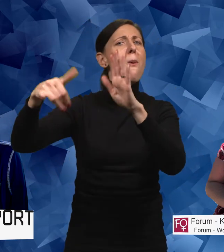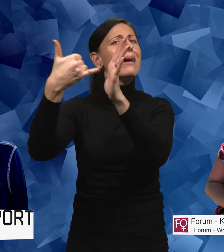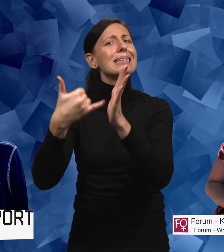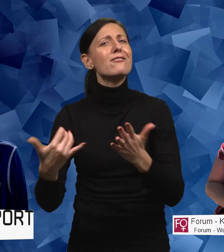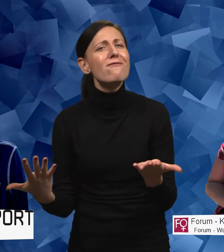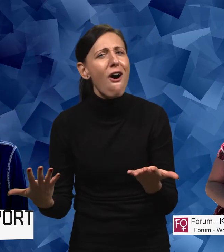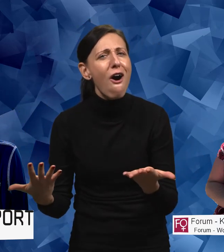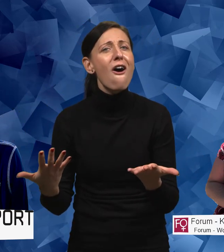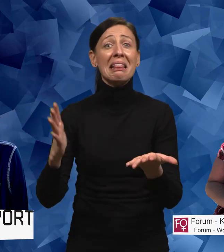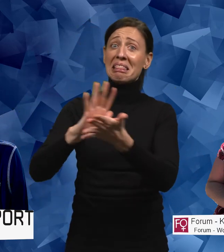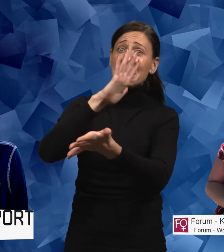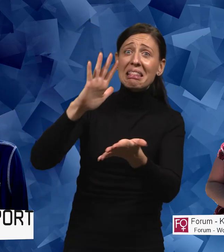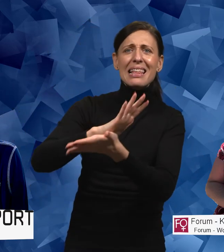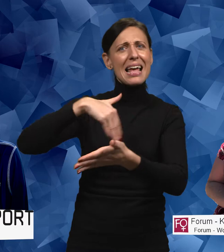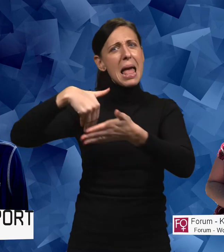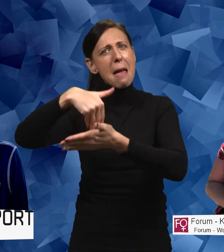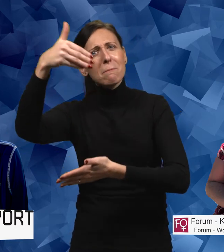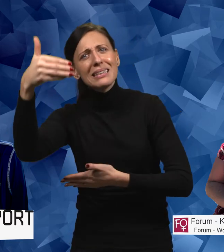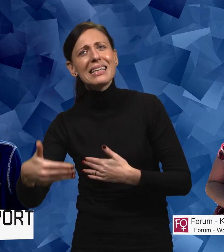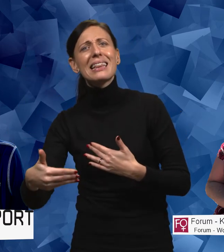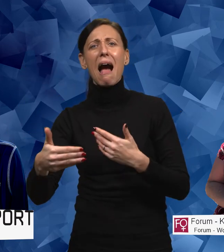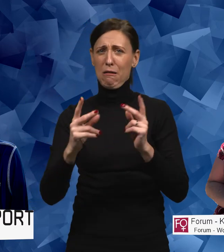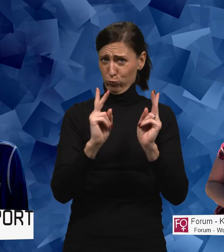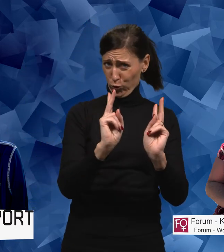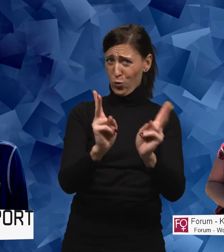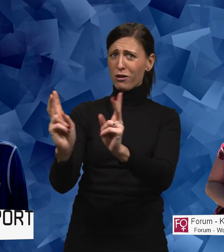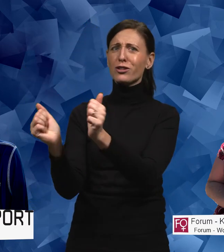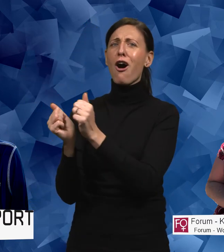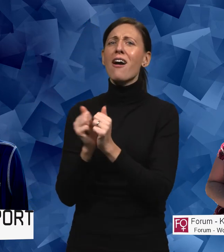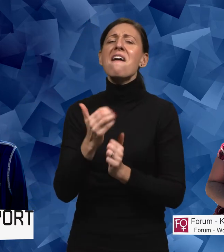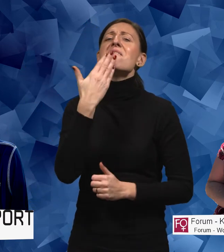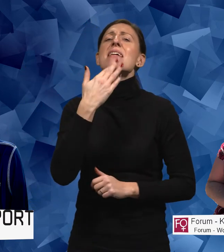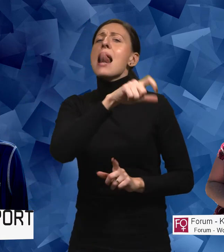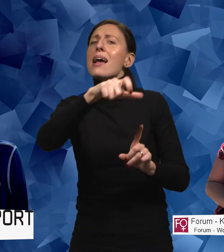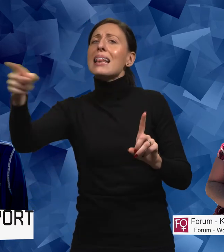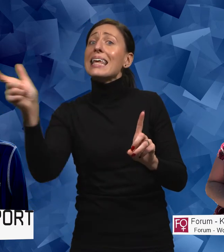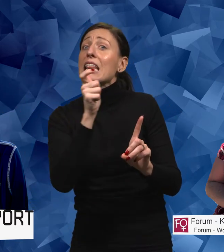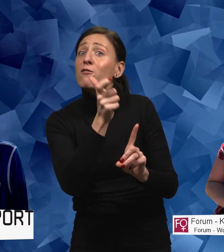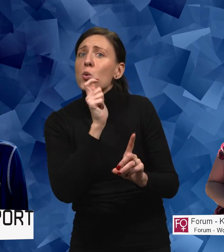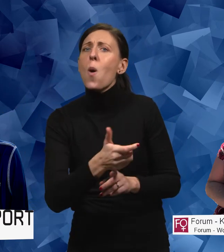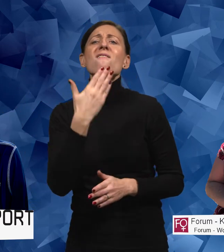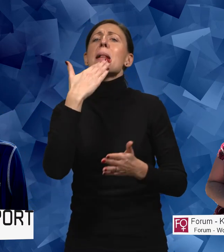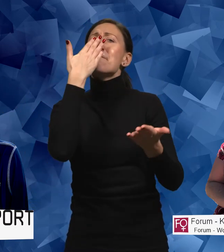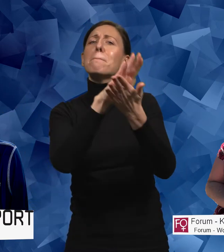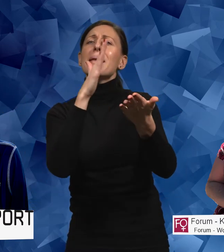jag vet inte om ni har någon tidning på hemsidan, sådana saker. Vilka är det man intervjuar? Vilka